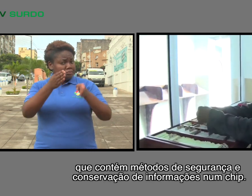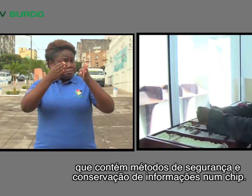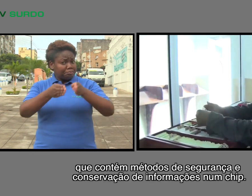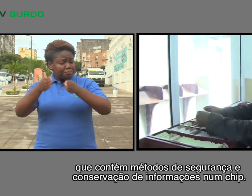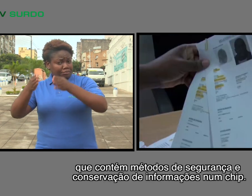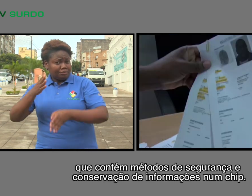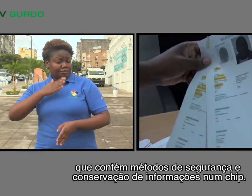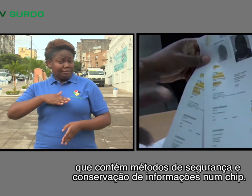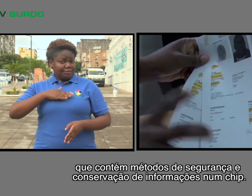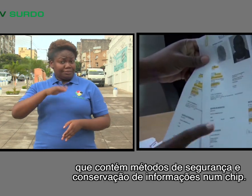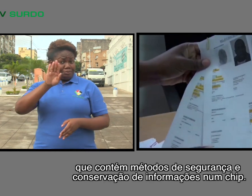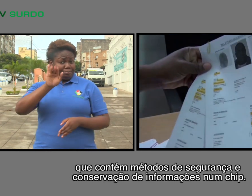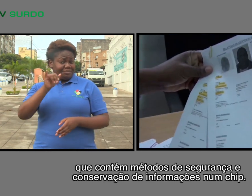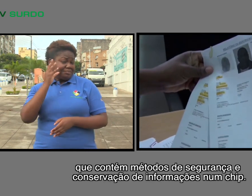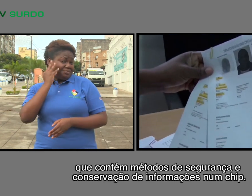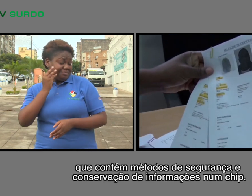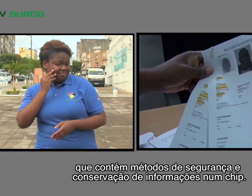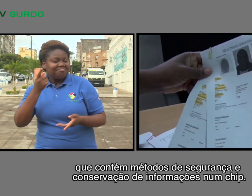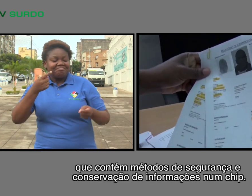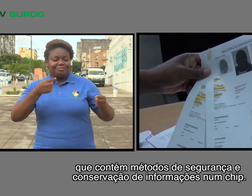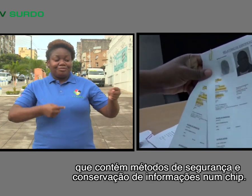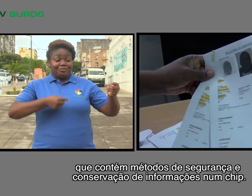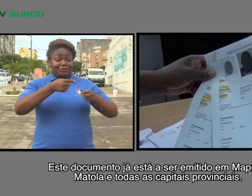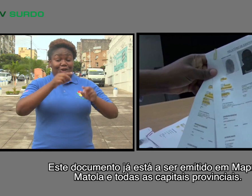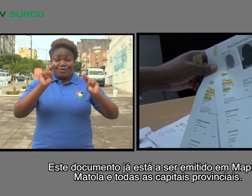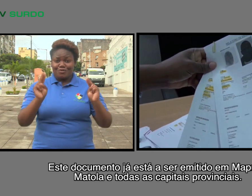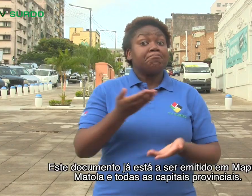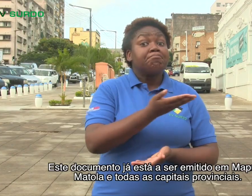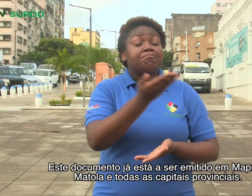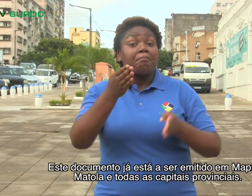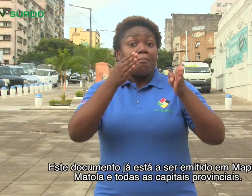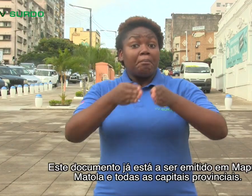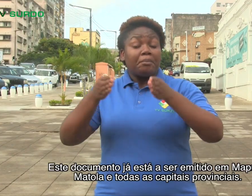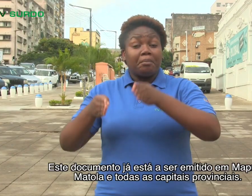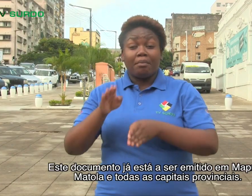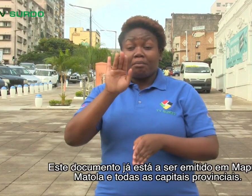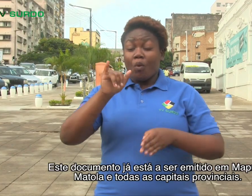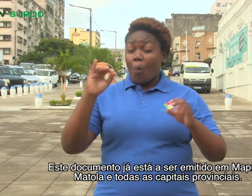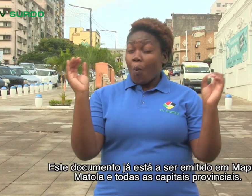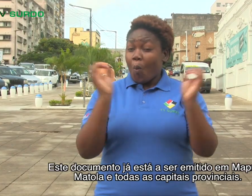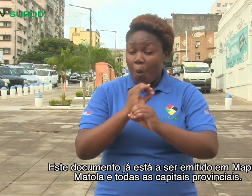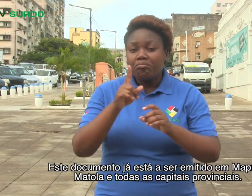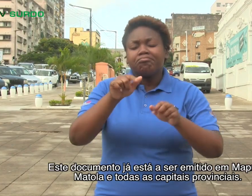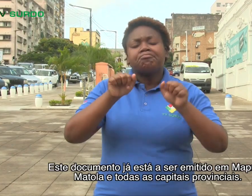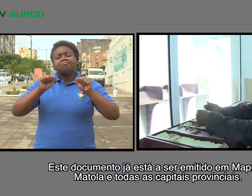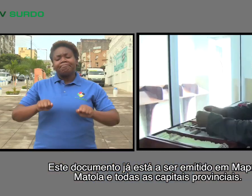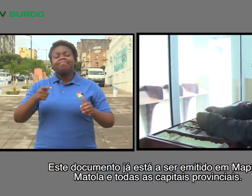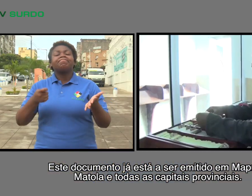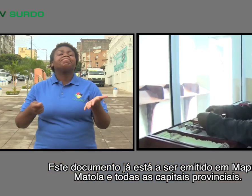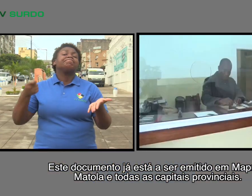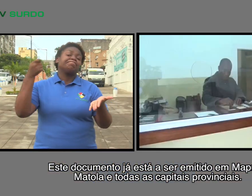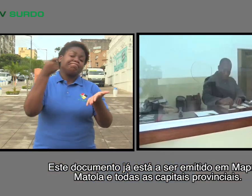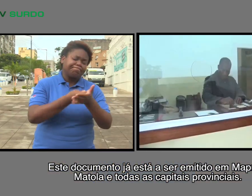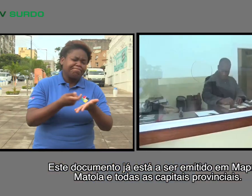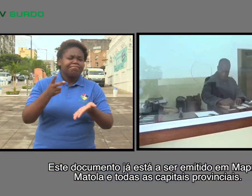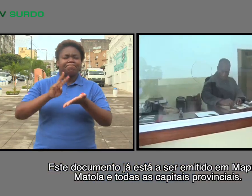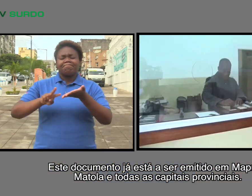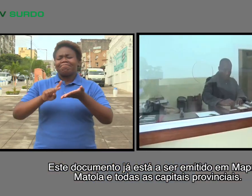segurança e conservação de informações num chip. Este documento já está a ser emitido em Maputo, Matola e todas as capitais